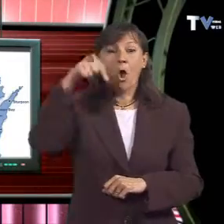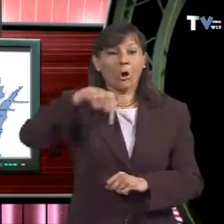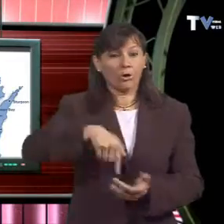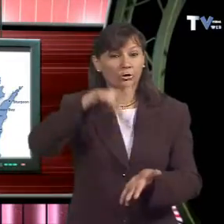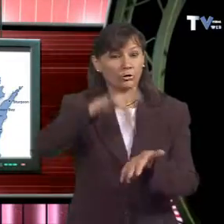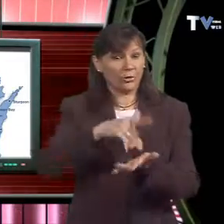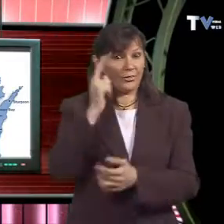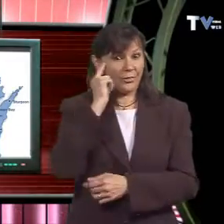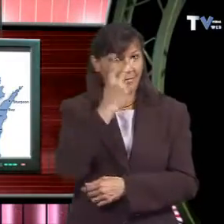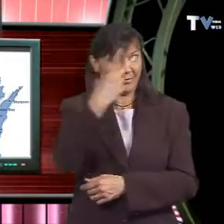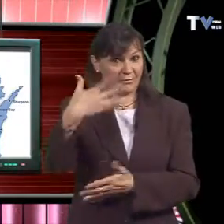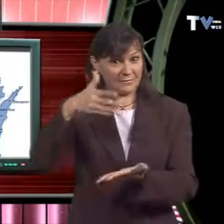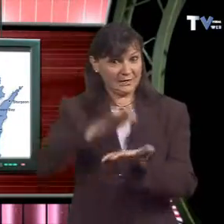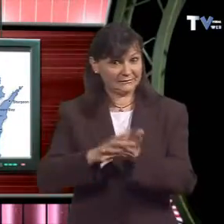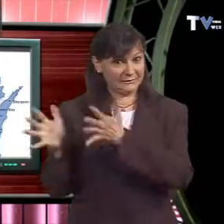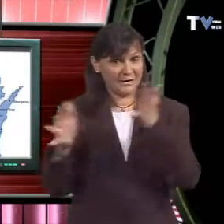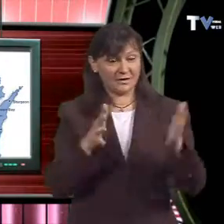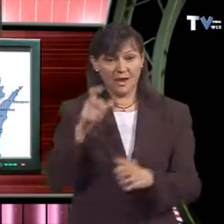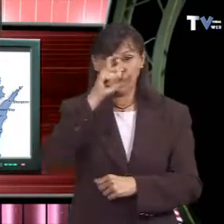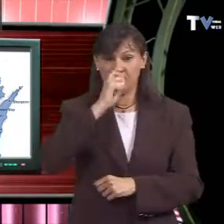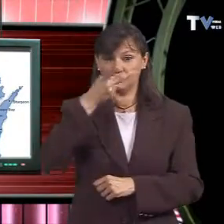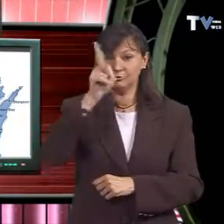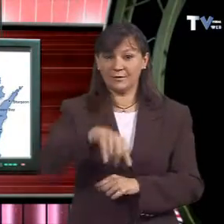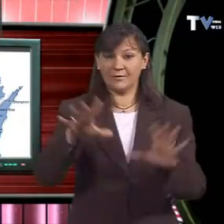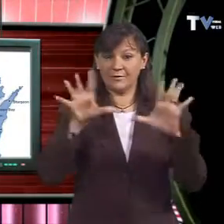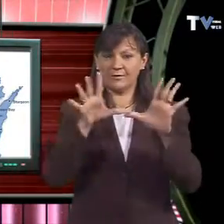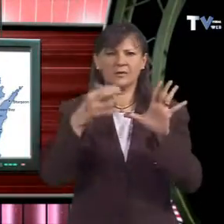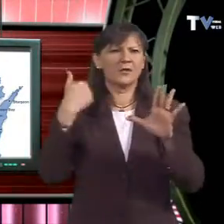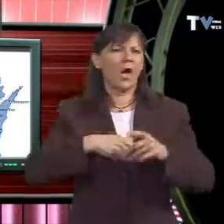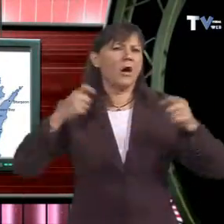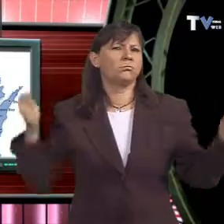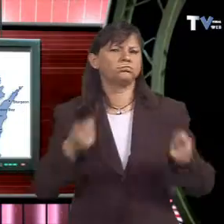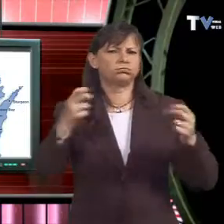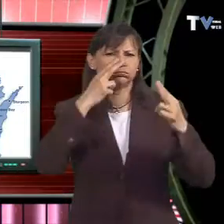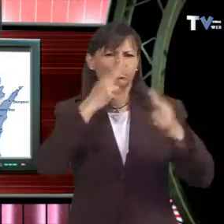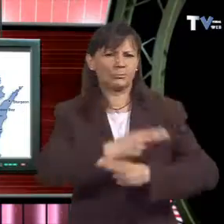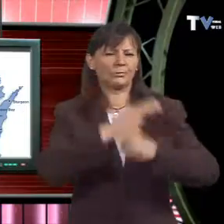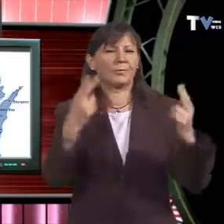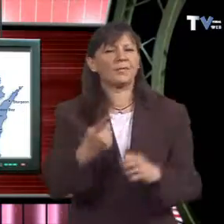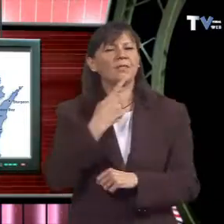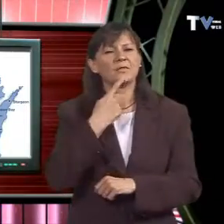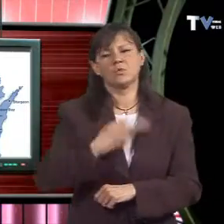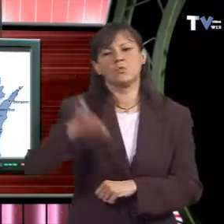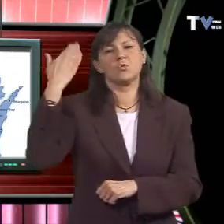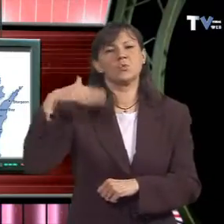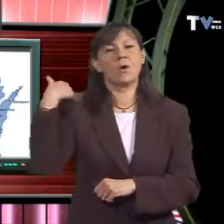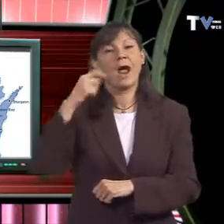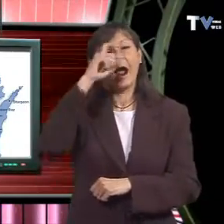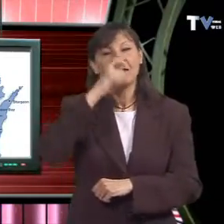1996, Regim Genova respondrà dues cartes sobre el cas enviades